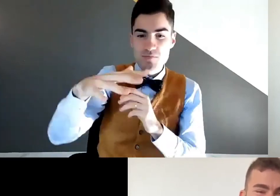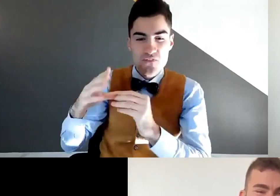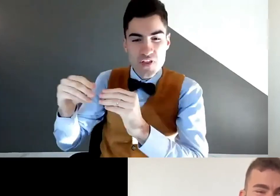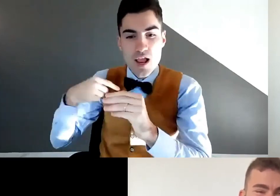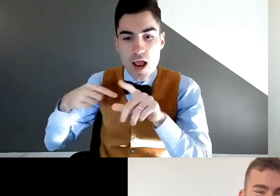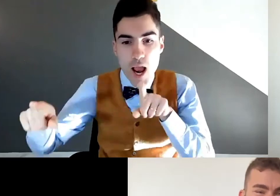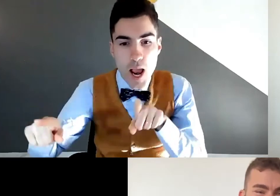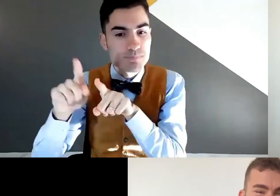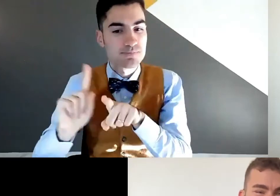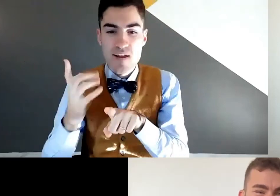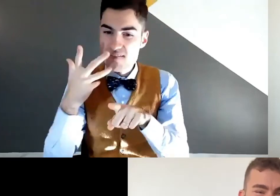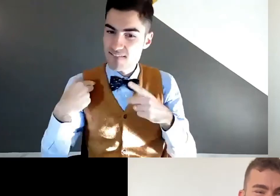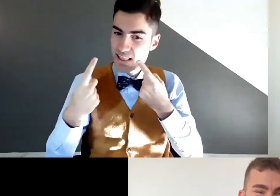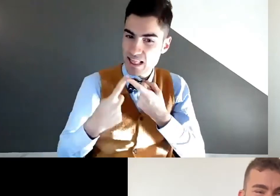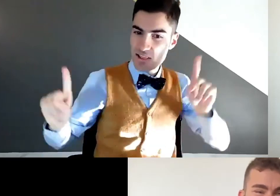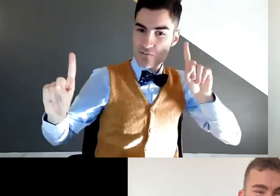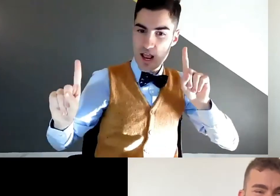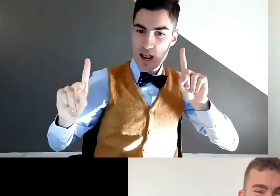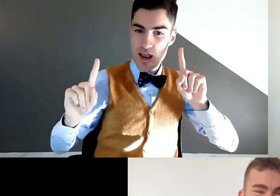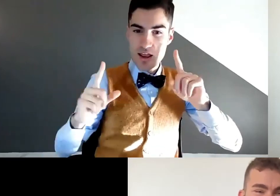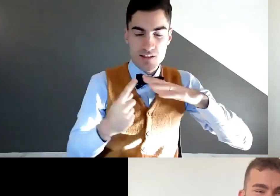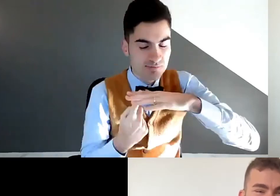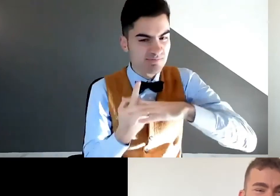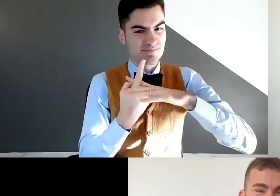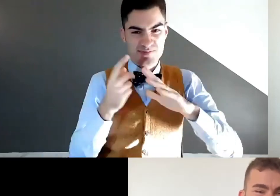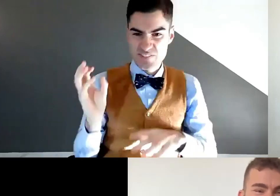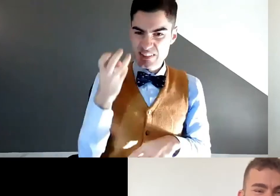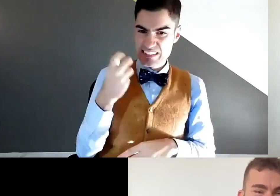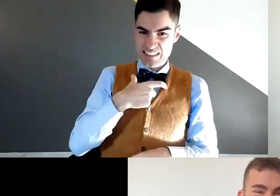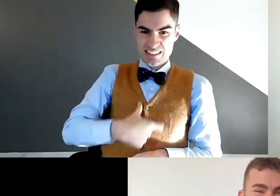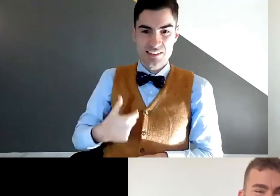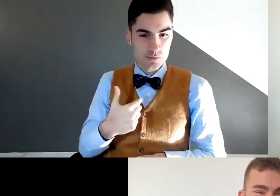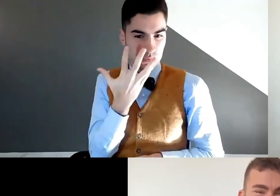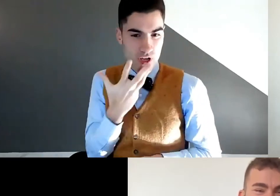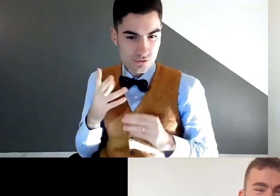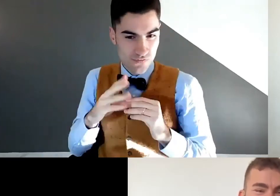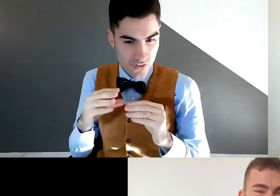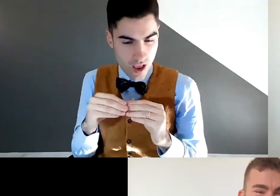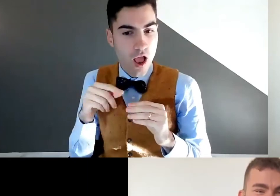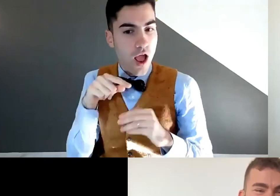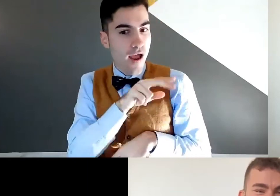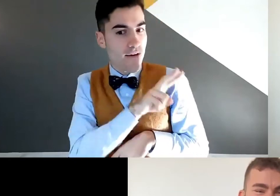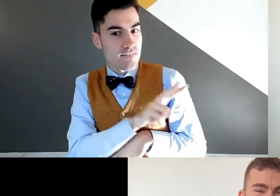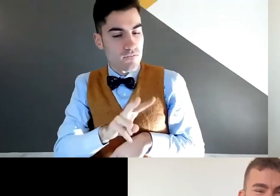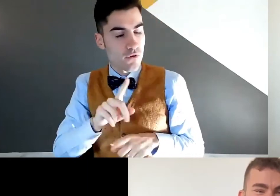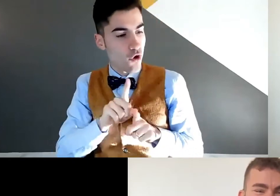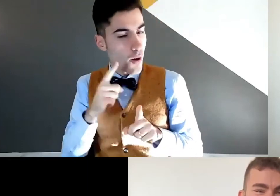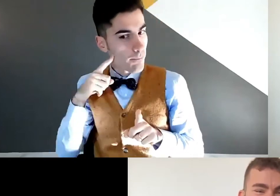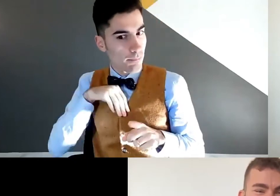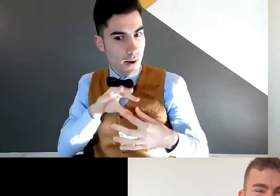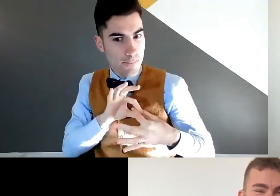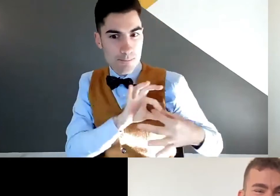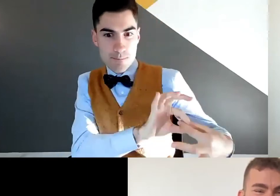tutte le cose che faccio. E voglio anche distinguermi dagli altri, voglio fare qualcosa di particolare.